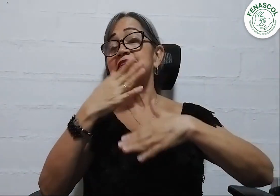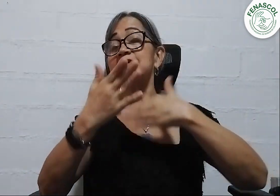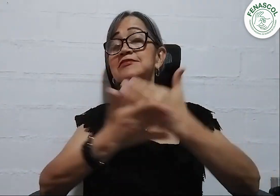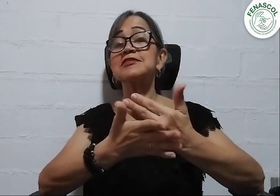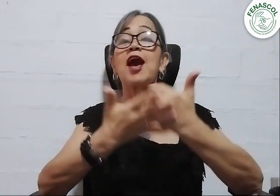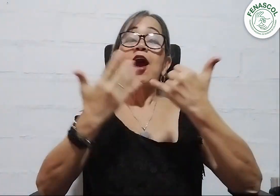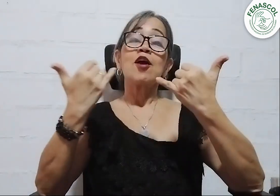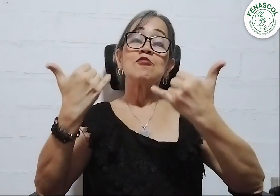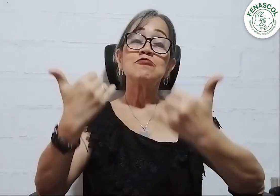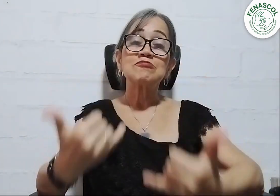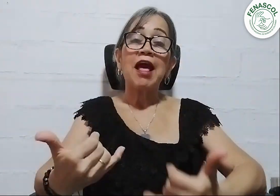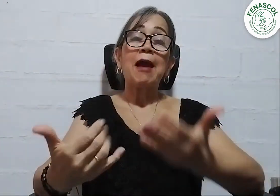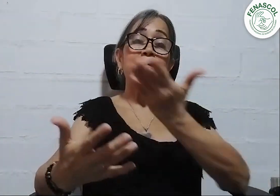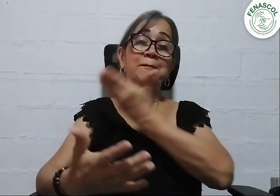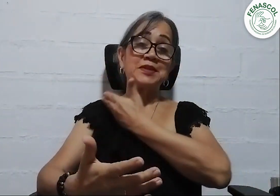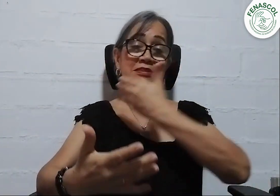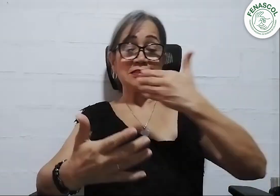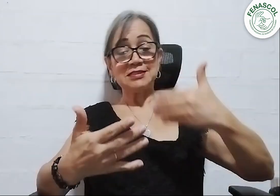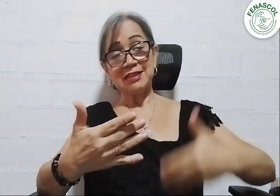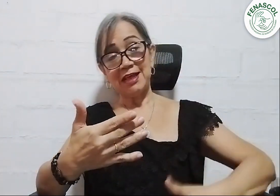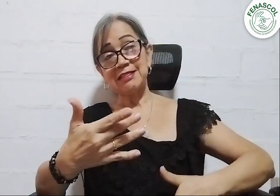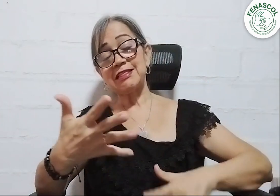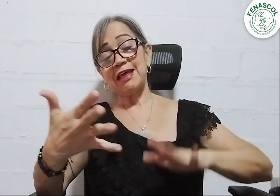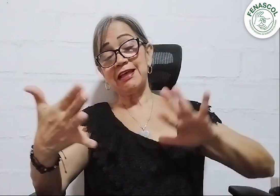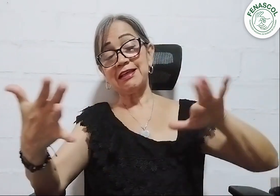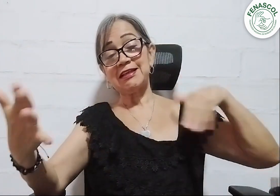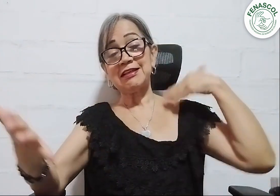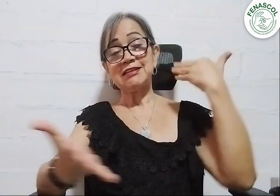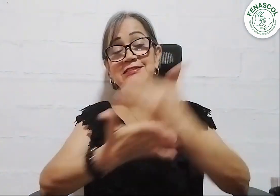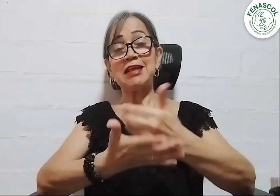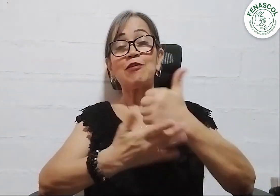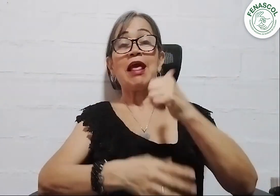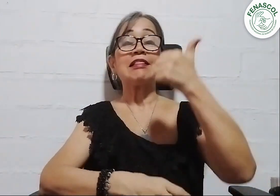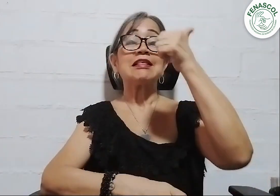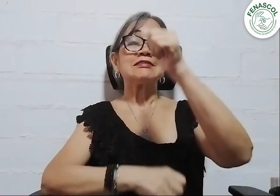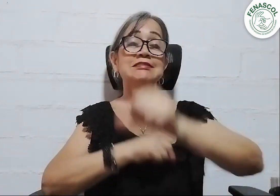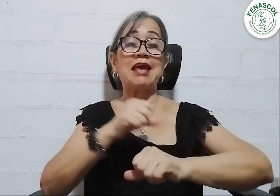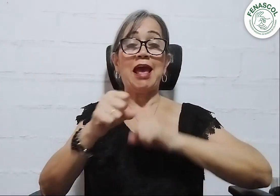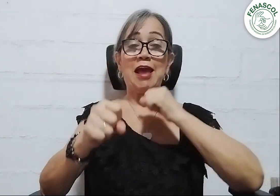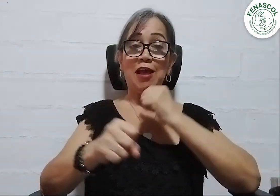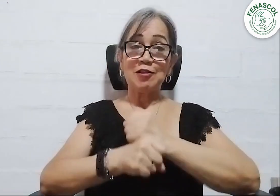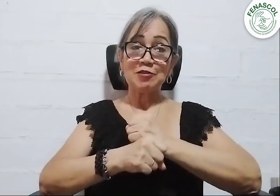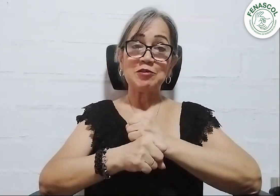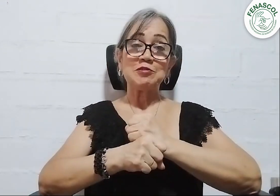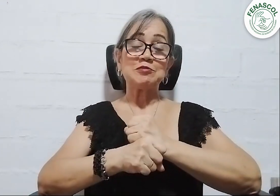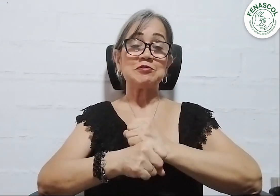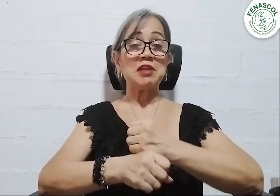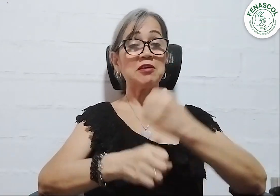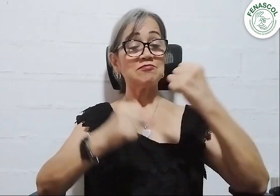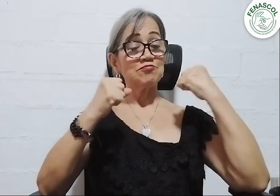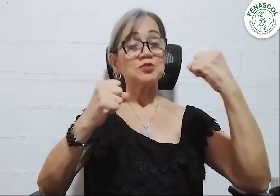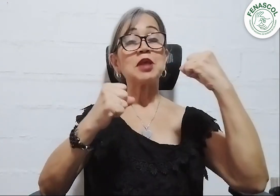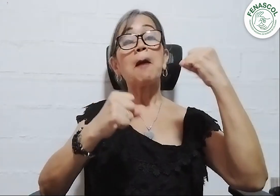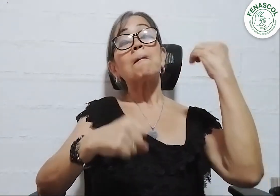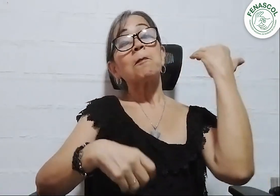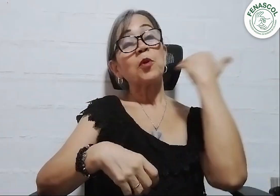de un tiempo, yo tomé la presidencia hasta la actualidad, que ya llevo 10 años en el cargo, mostrando la fortaleza de las mujeres.